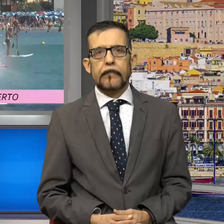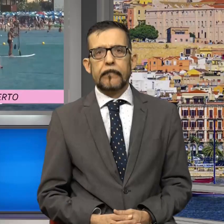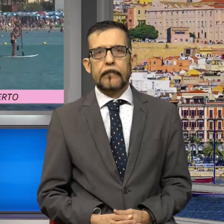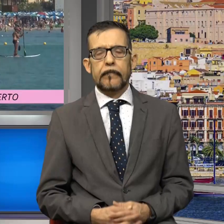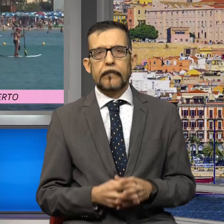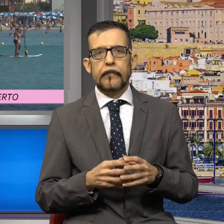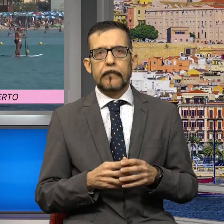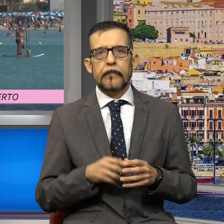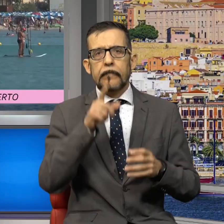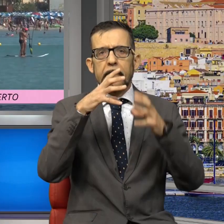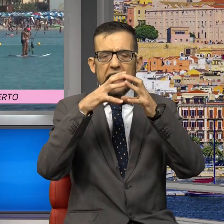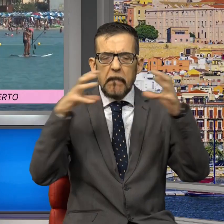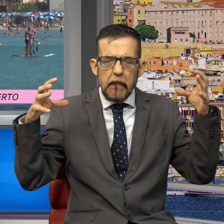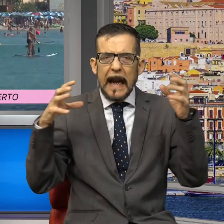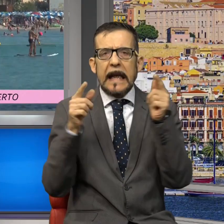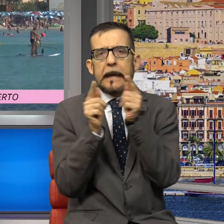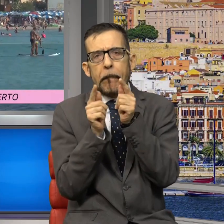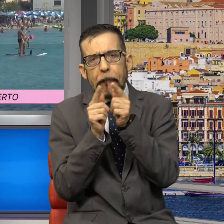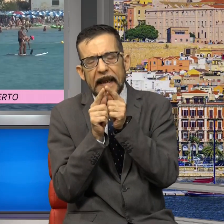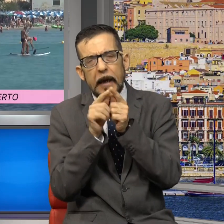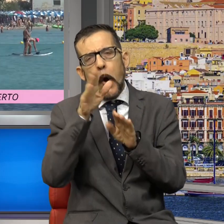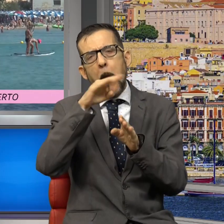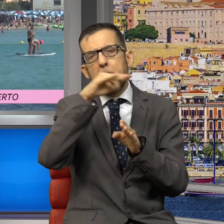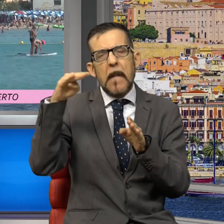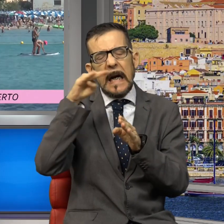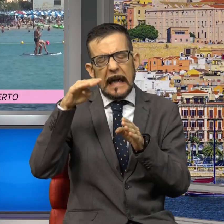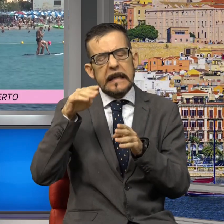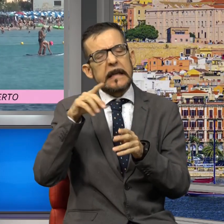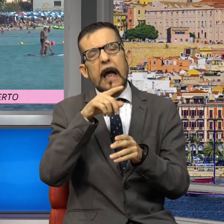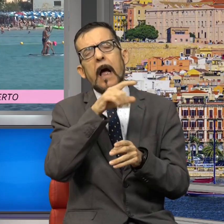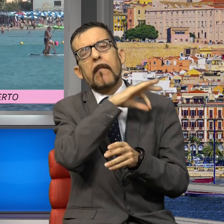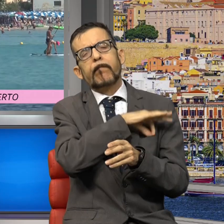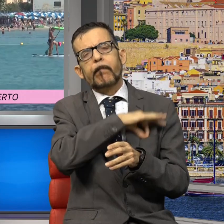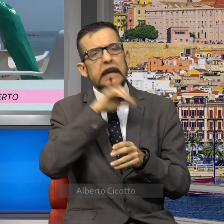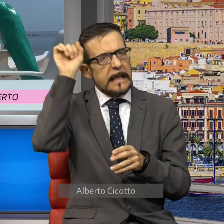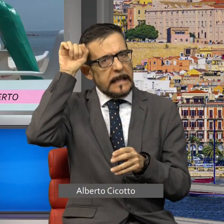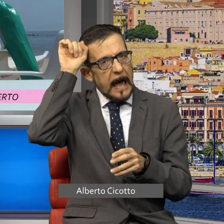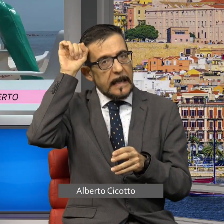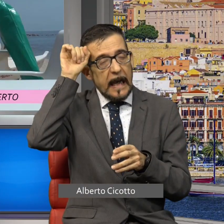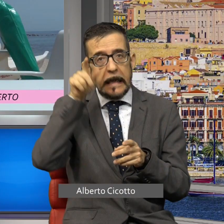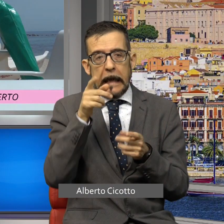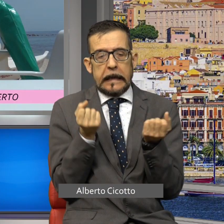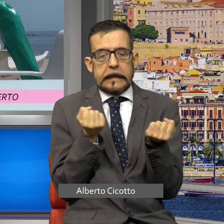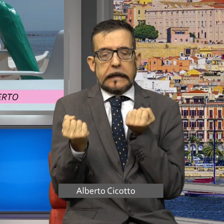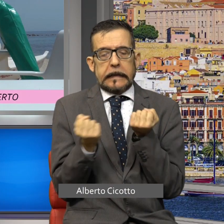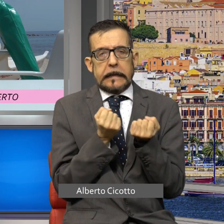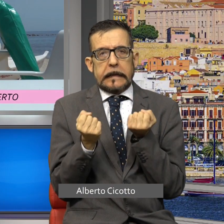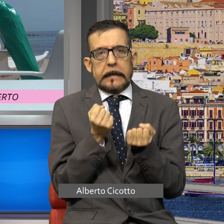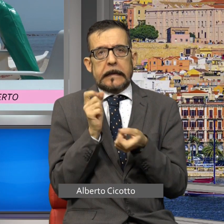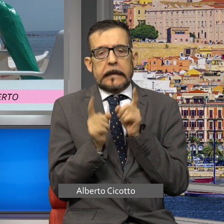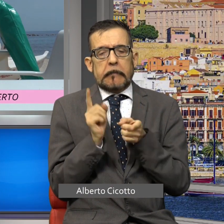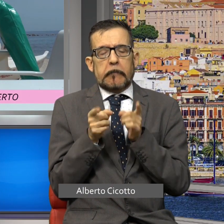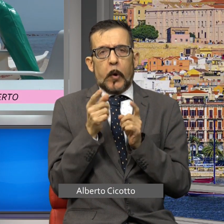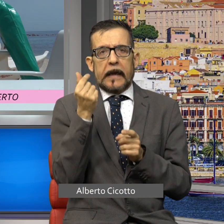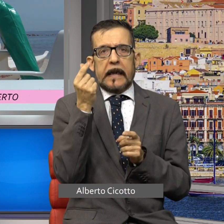Le imprese piccole o medie sono il tessuto economico e sociale della Sardegna e se le restrizioni nella politica monetaria in un contesto di